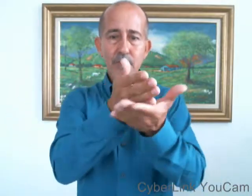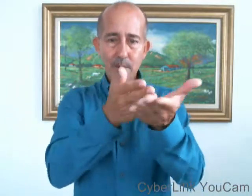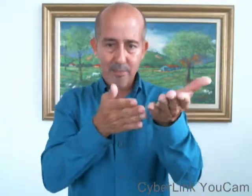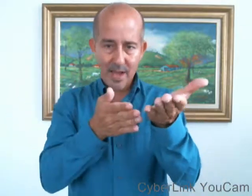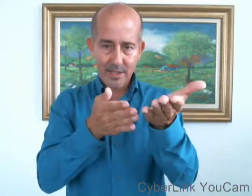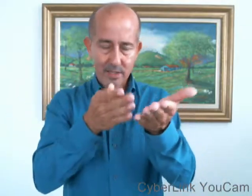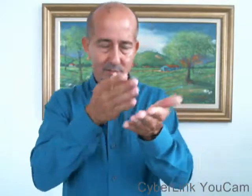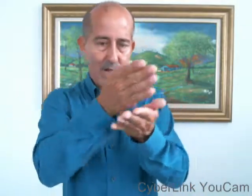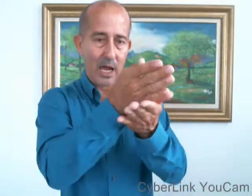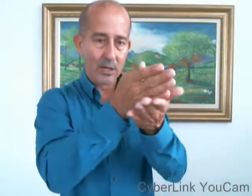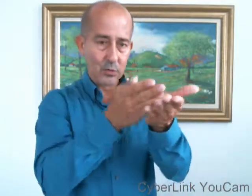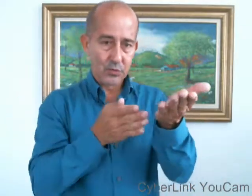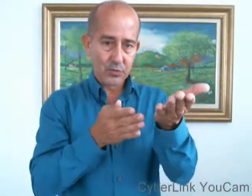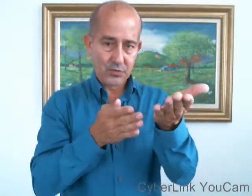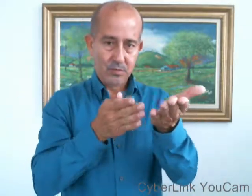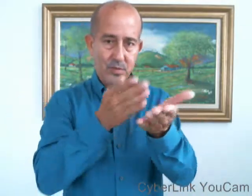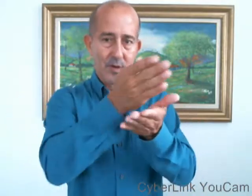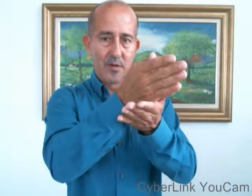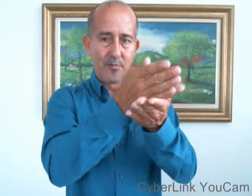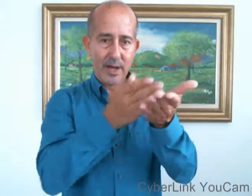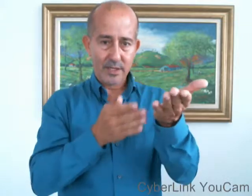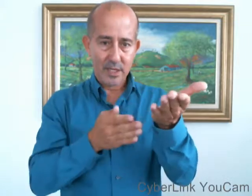Parte, algunos, parte.